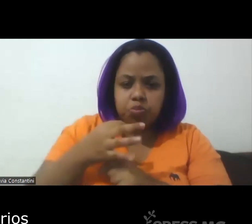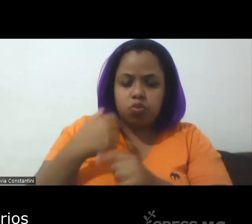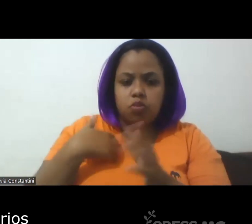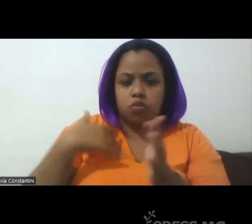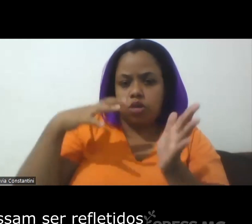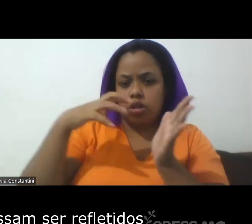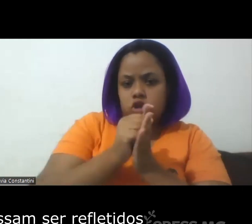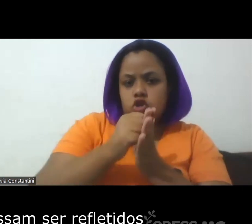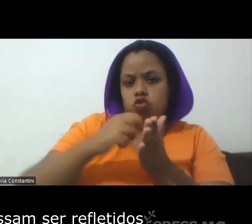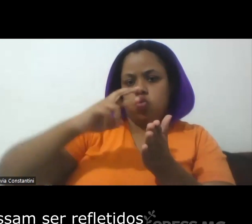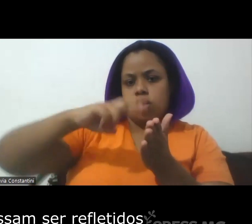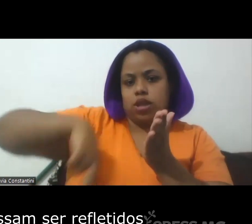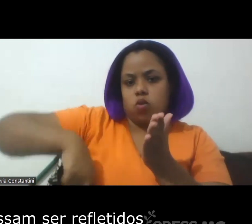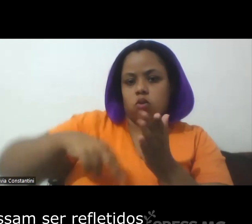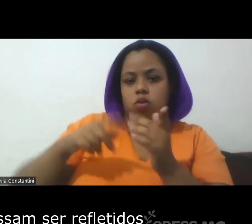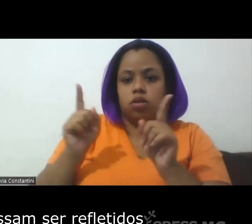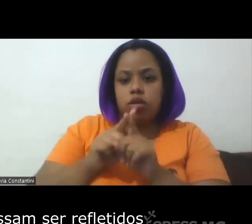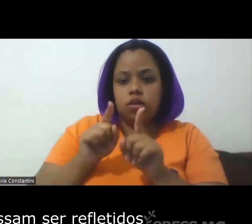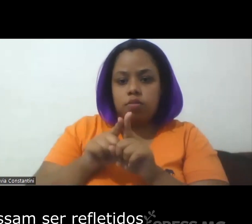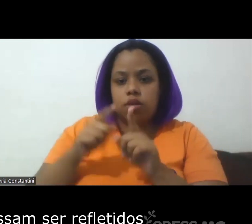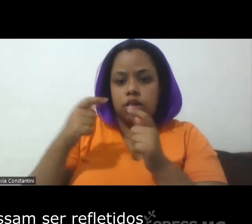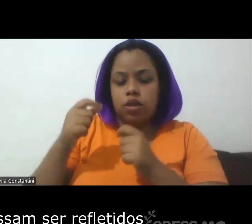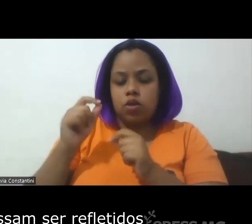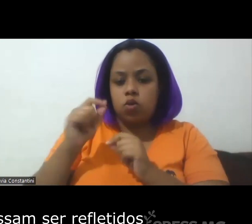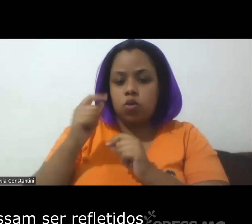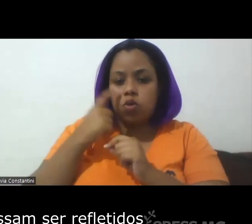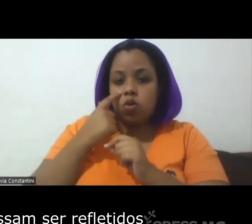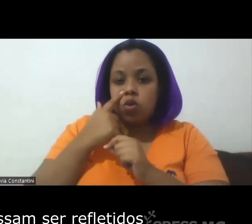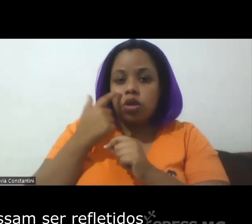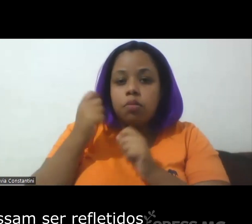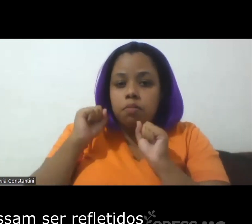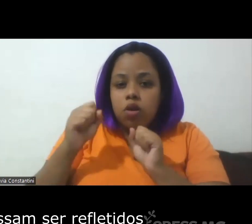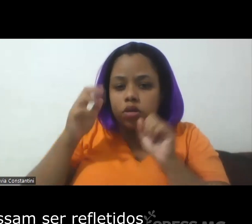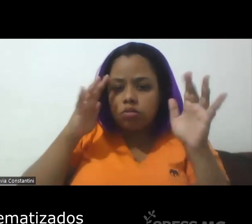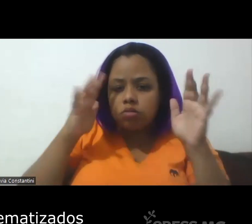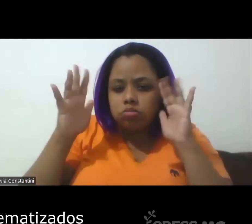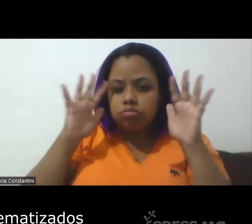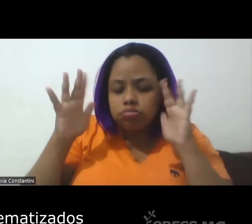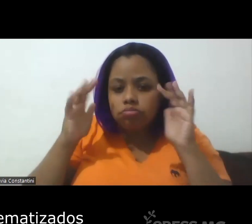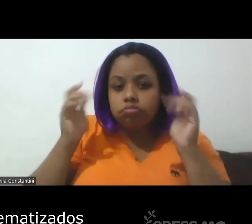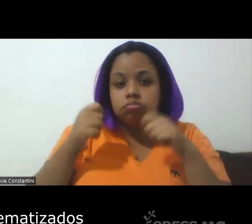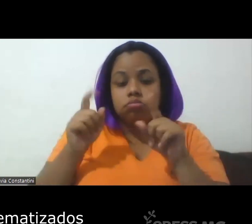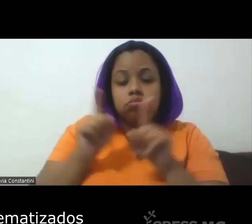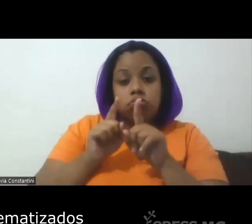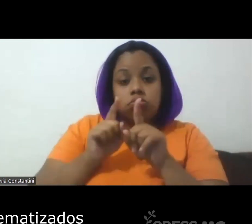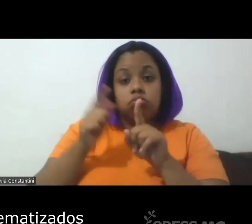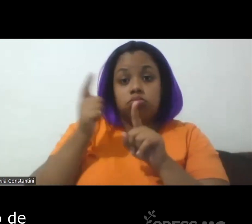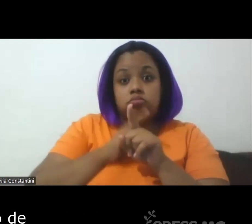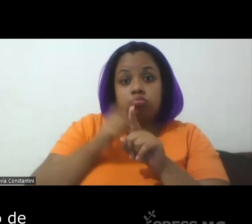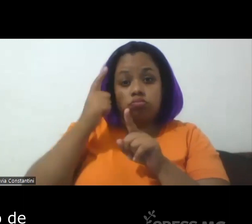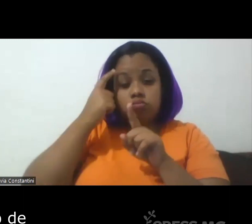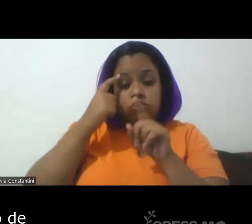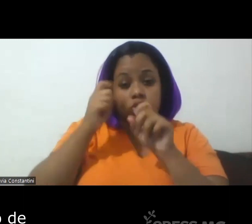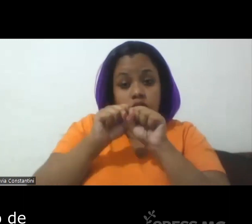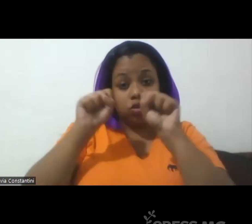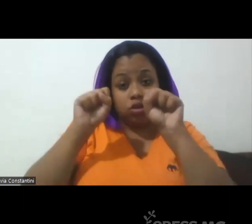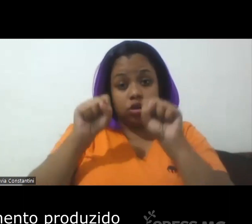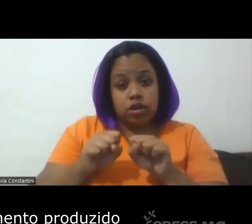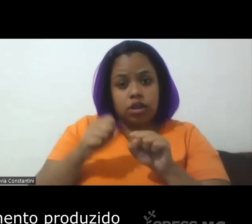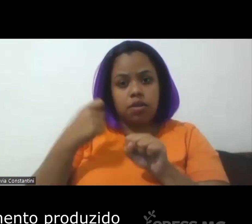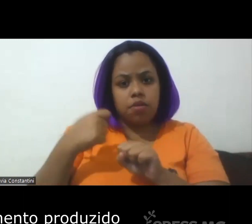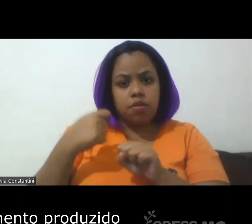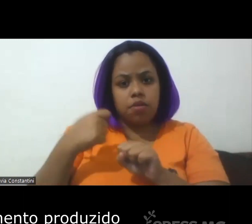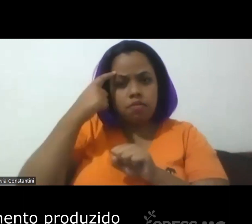relatórios mas que também possam ser refletidos né e serem sistematizados a ponto de